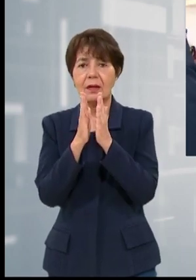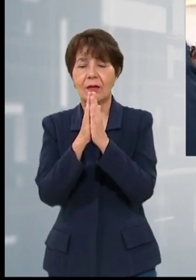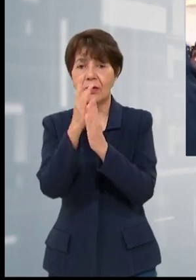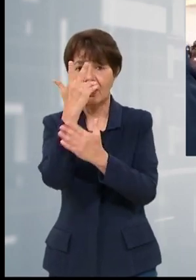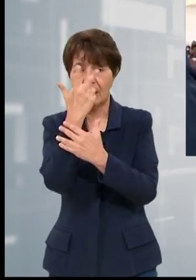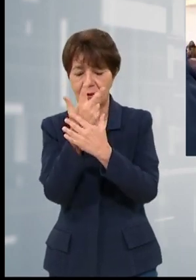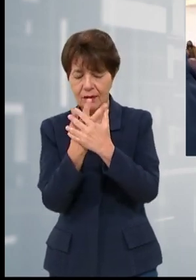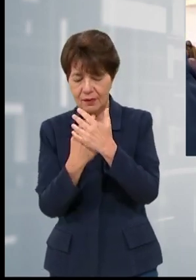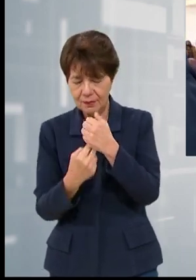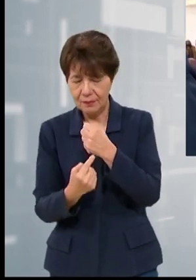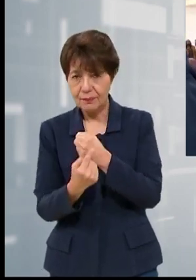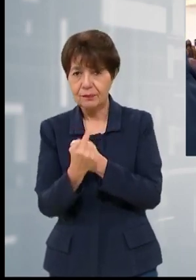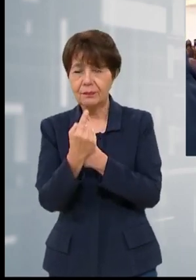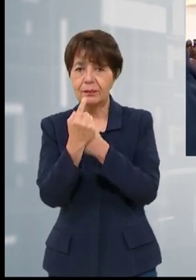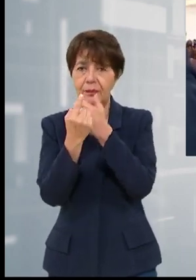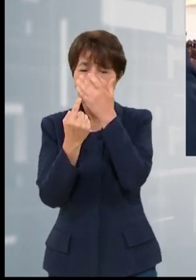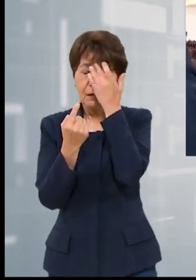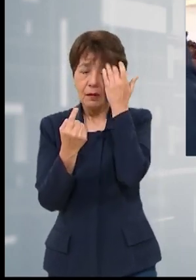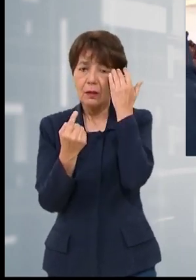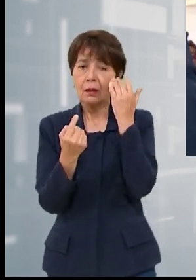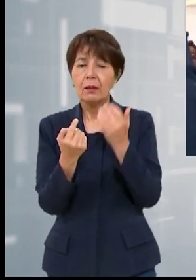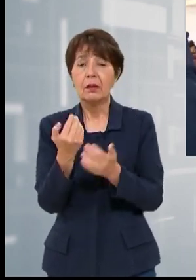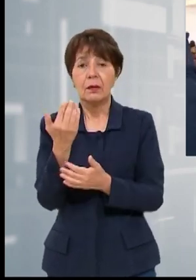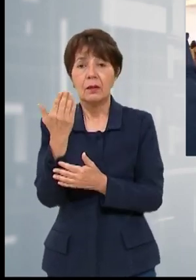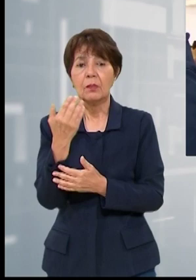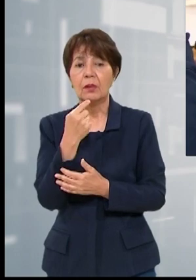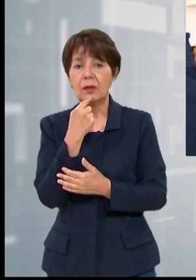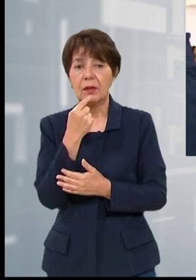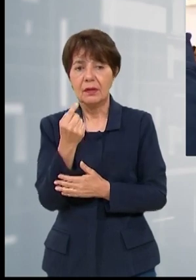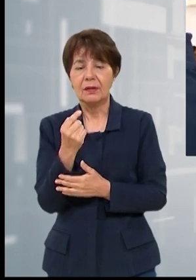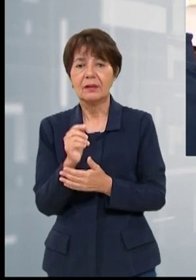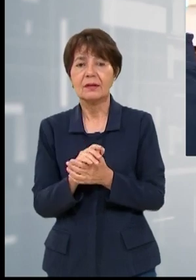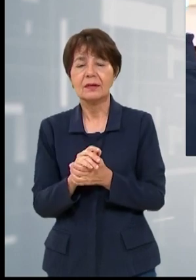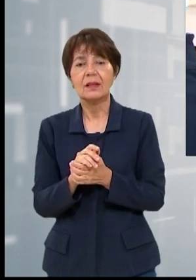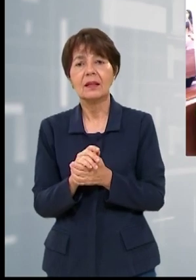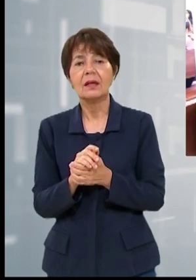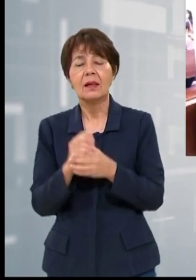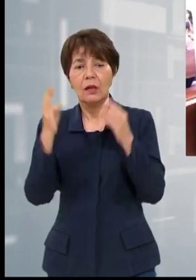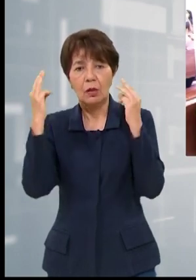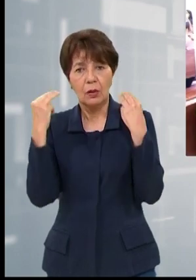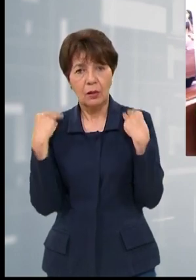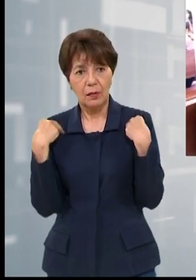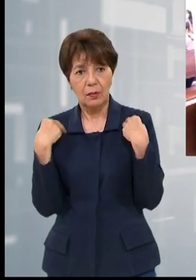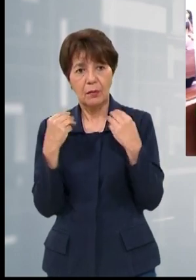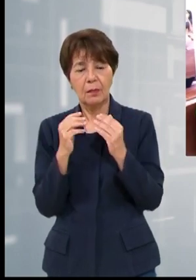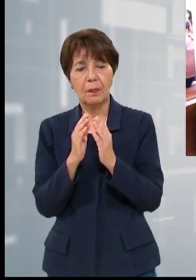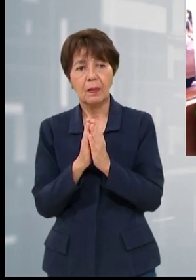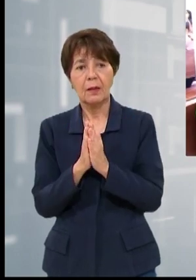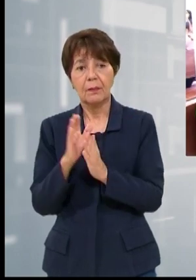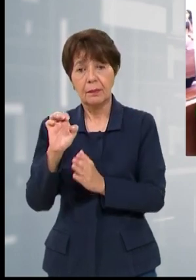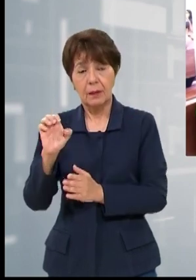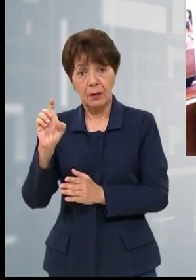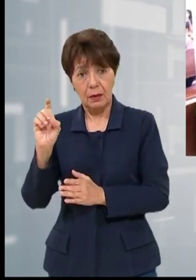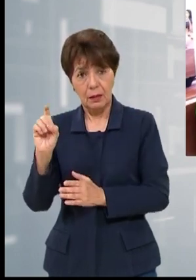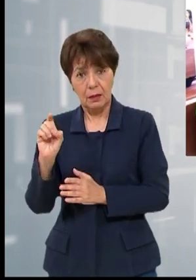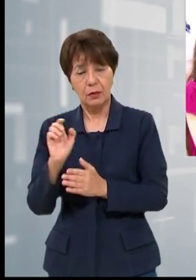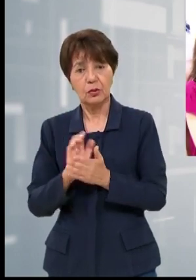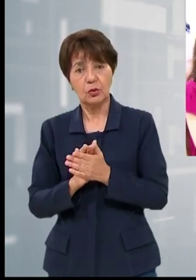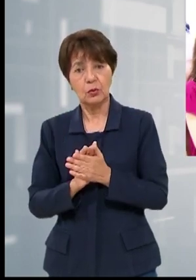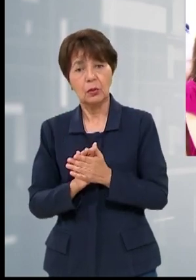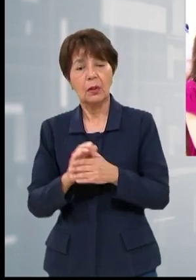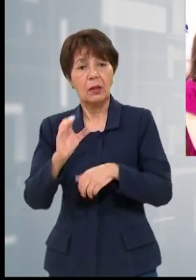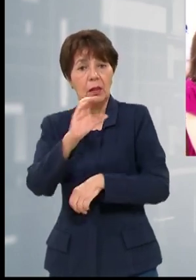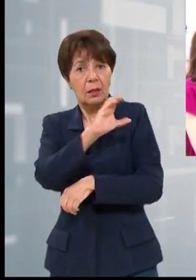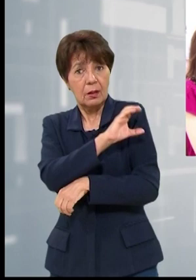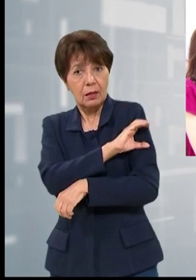uno, como lo decía nuestra hoy, venerable Madre Margarita de Omira Crispi. Exalumnas del Instituto Sagrado Corazón de Jesús